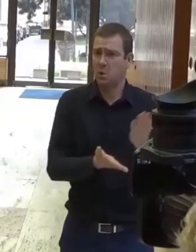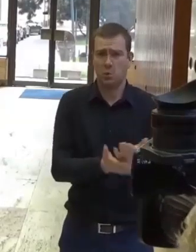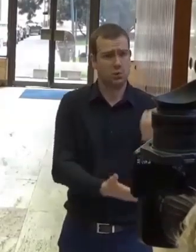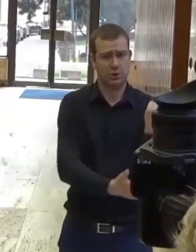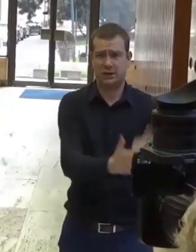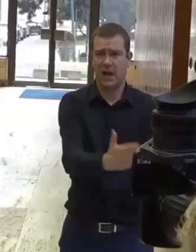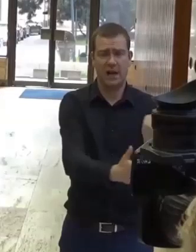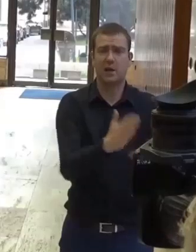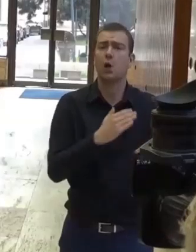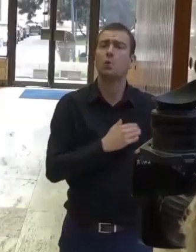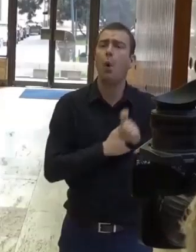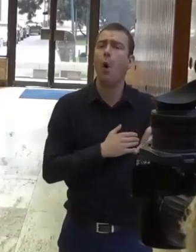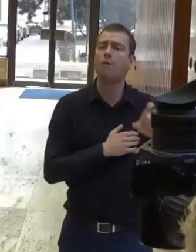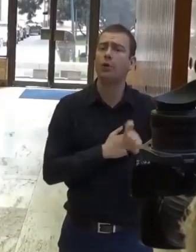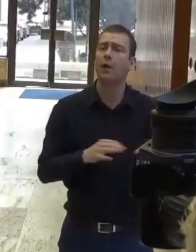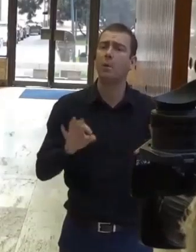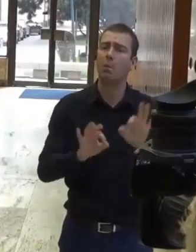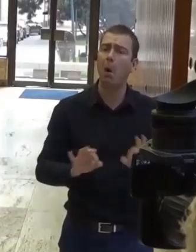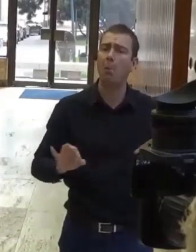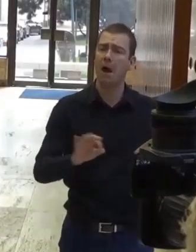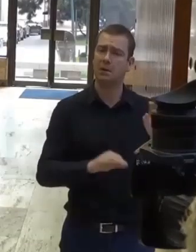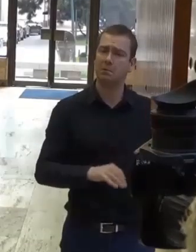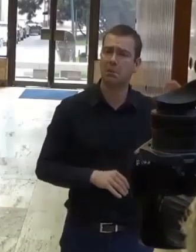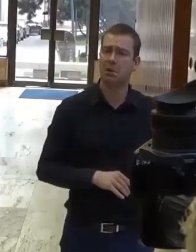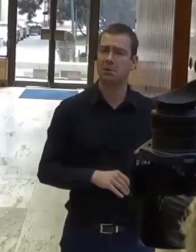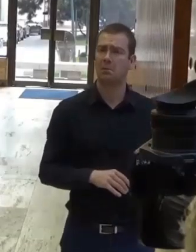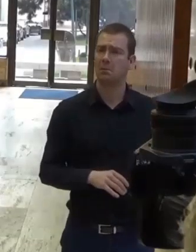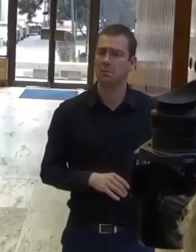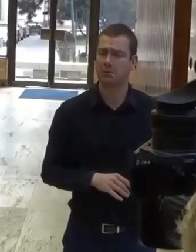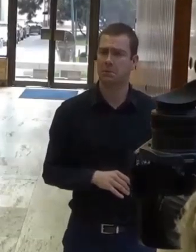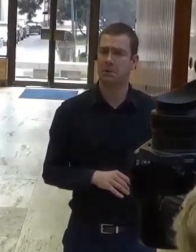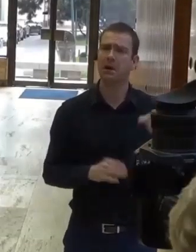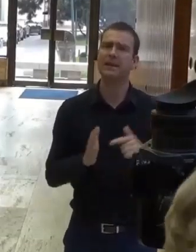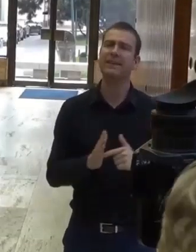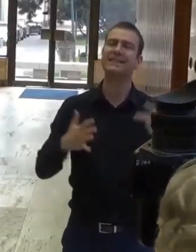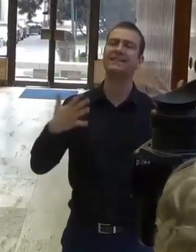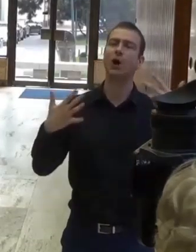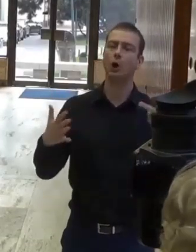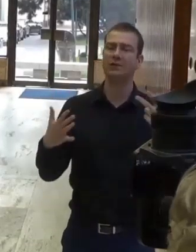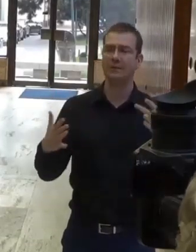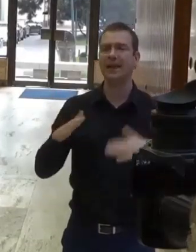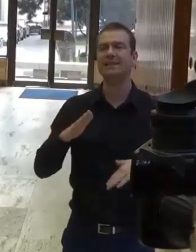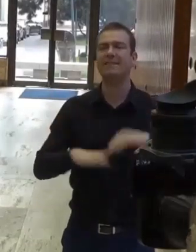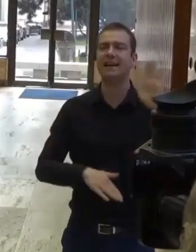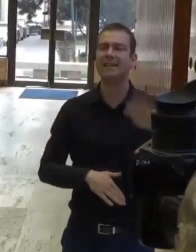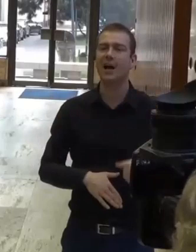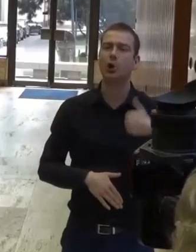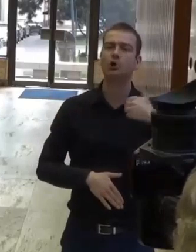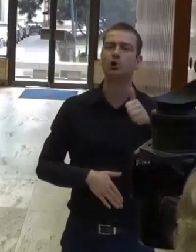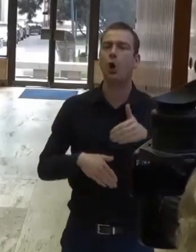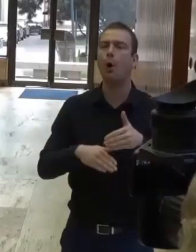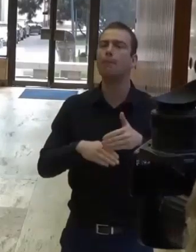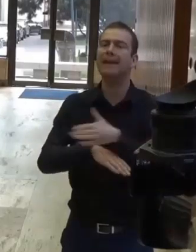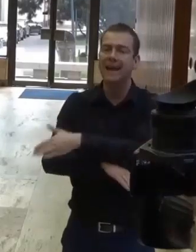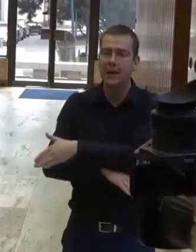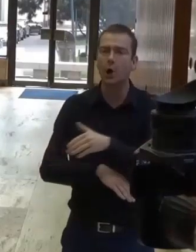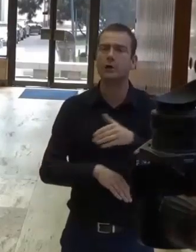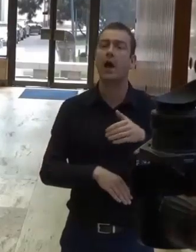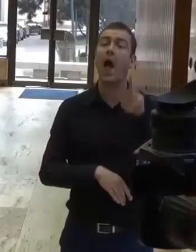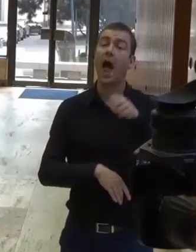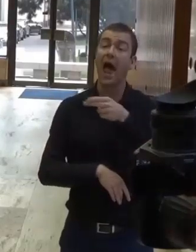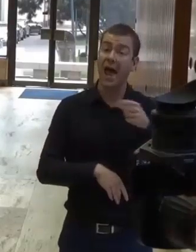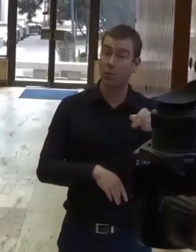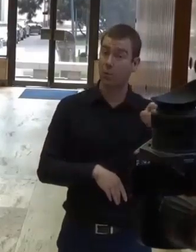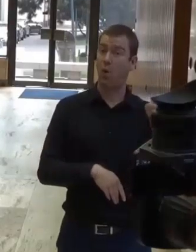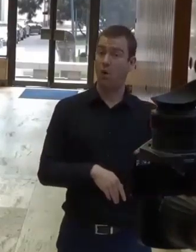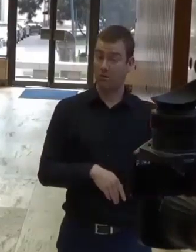Nám prepadlo len za rok 2018 viac ako 100 miliónov eurofondov, ktoré keby nám neprepadli,